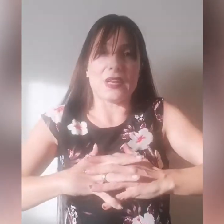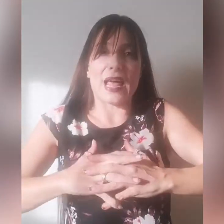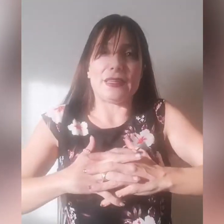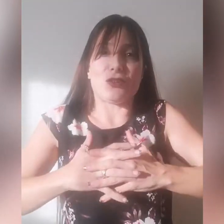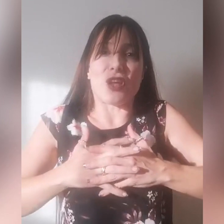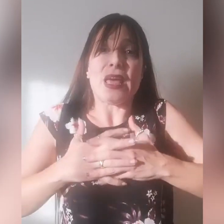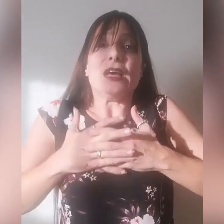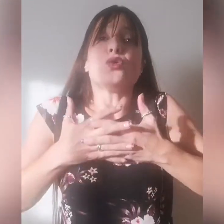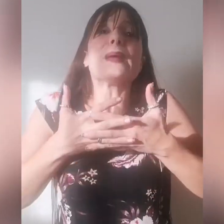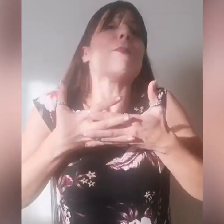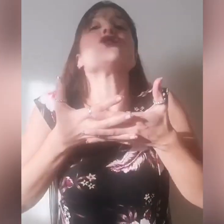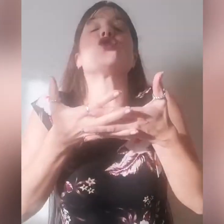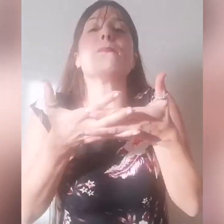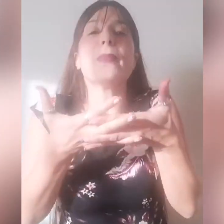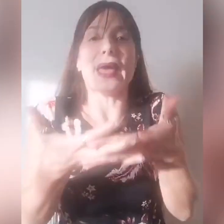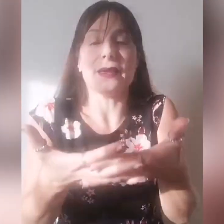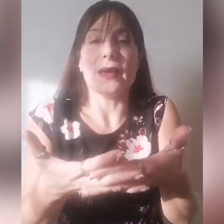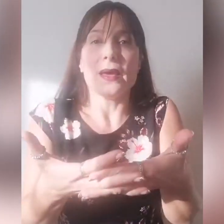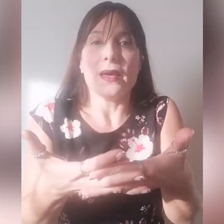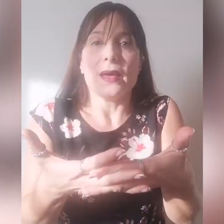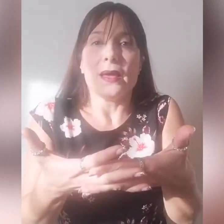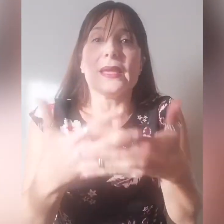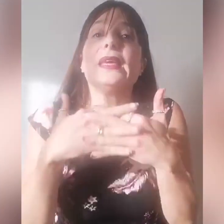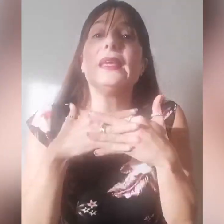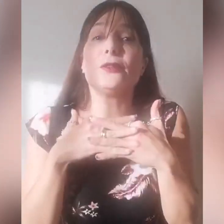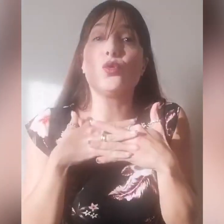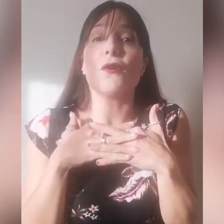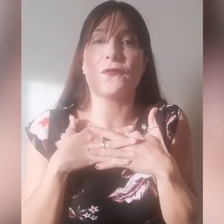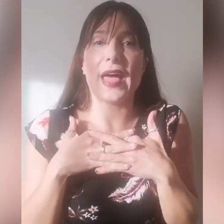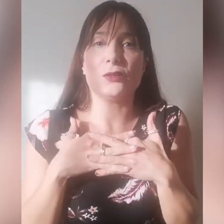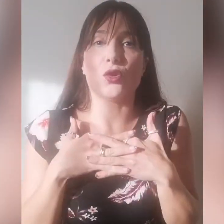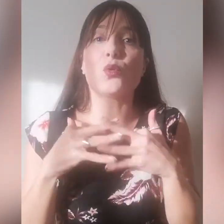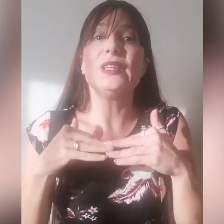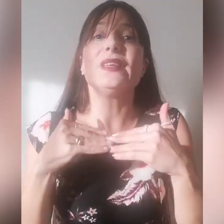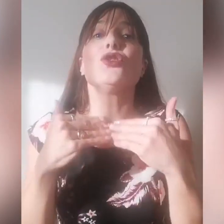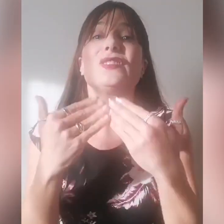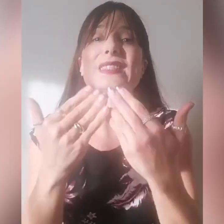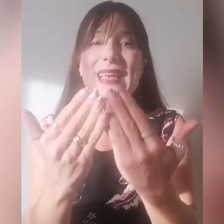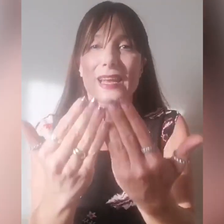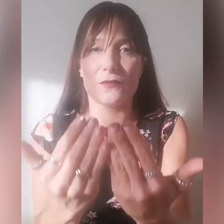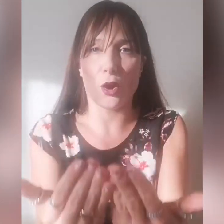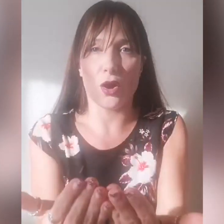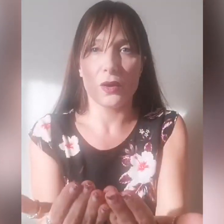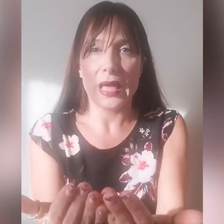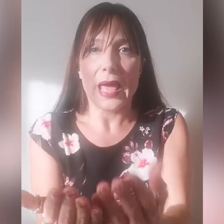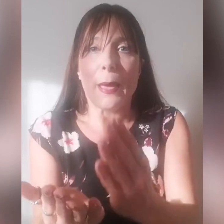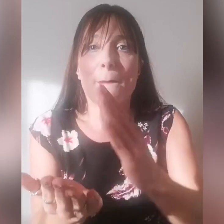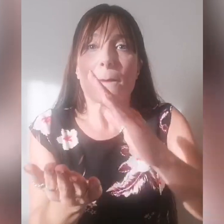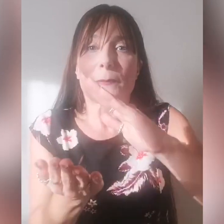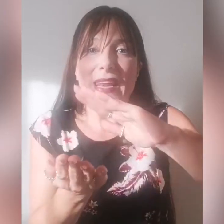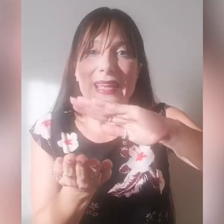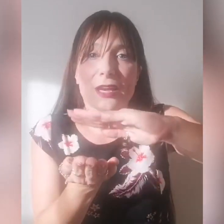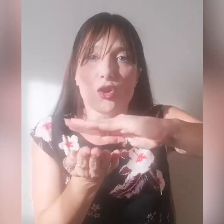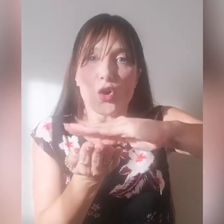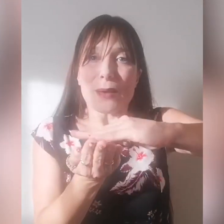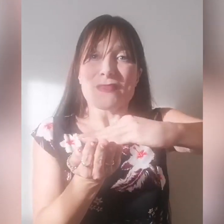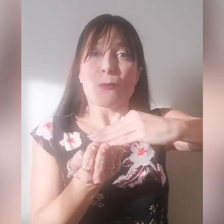finali dice tu hai riposto in me il tuo affetto e quindi io ti salverò, perché noi abbiamo